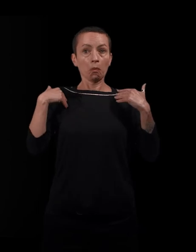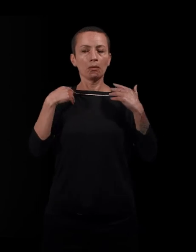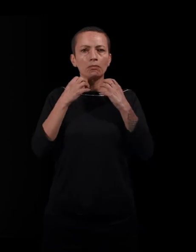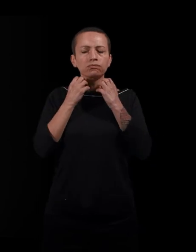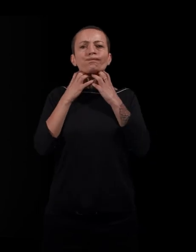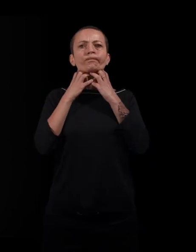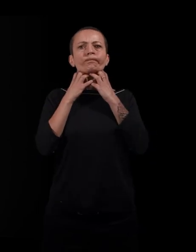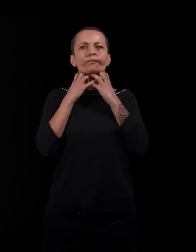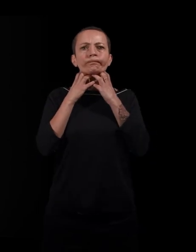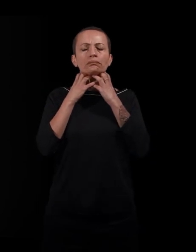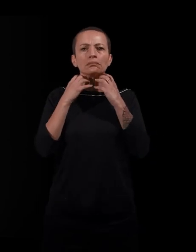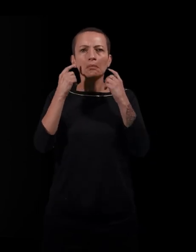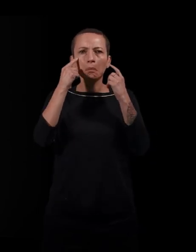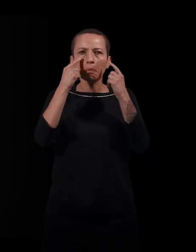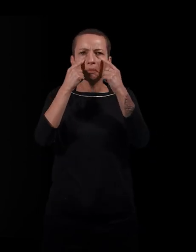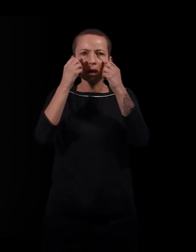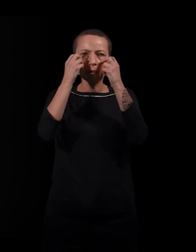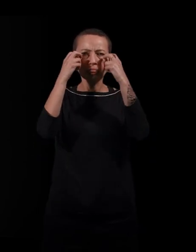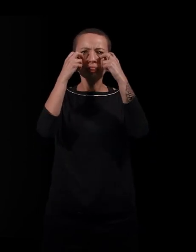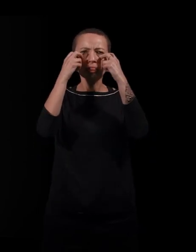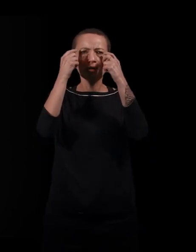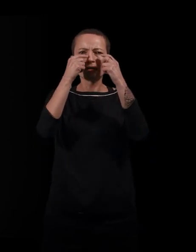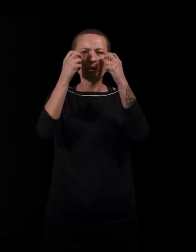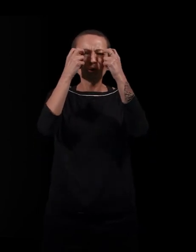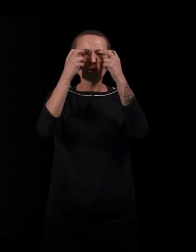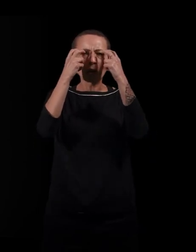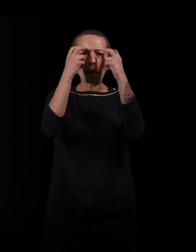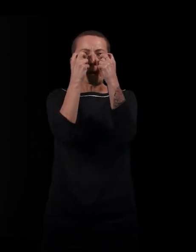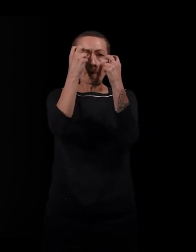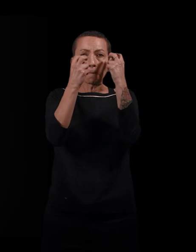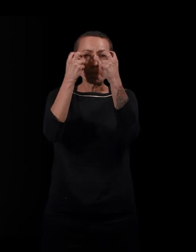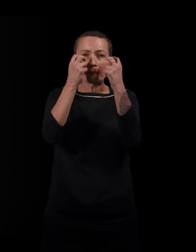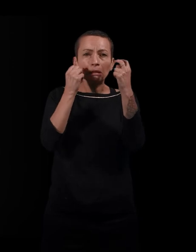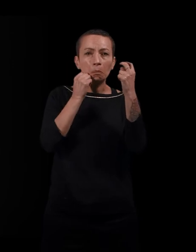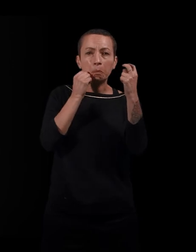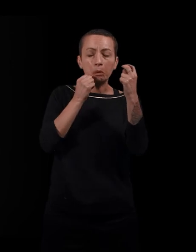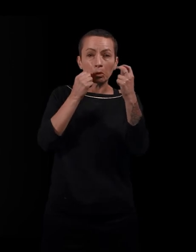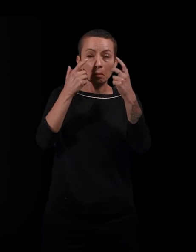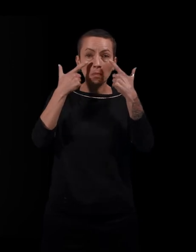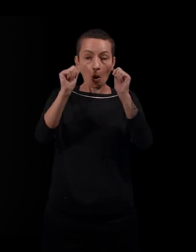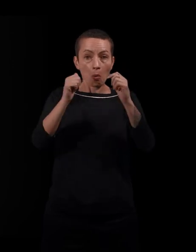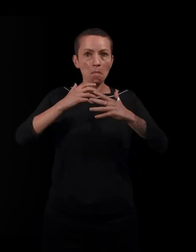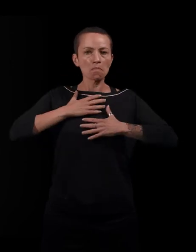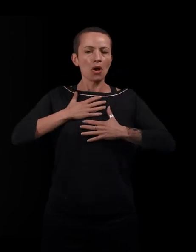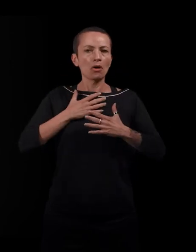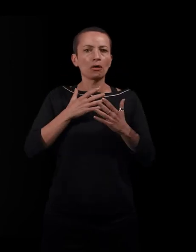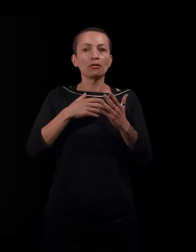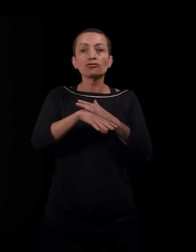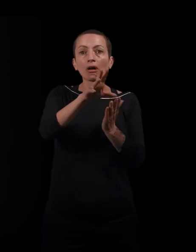visage. Ses paupières boursouflées transforment ses yeux en de petites billes brunes affolées. Au réfectoire, elle ne peut réfréner ses pulsions